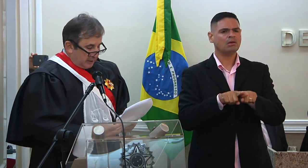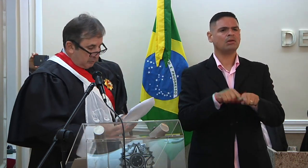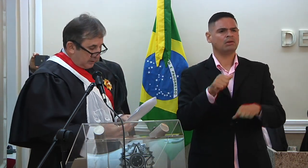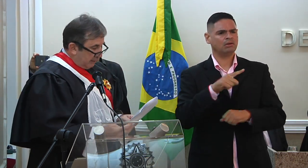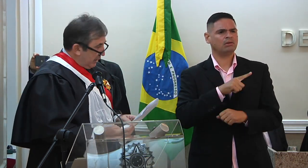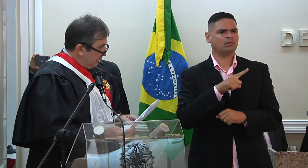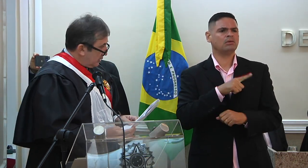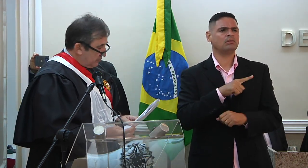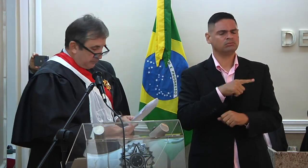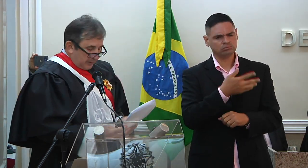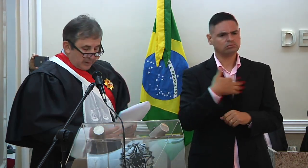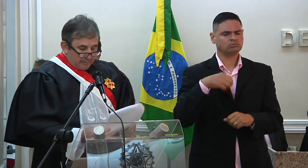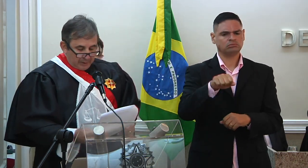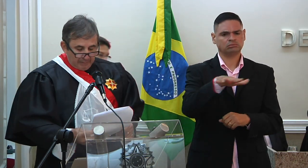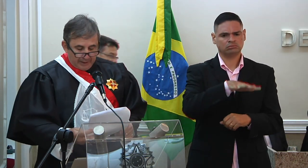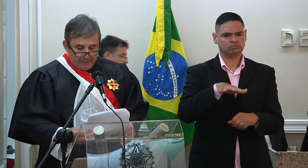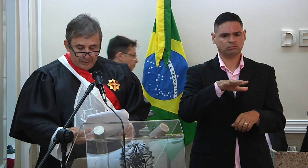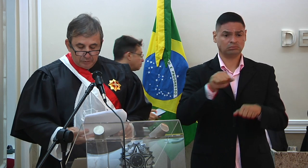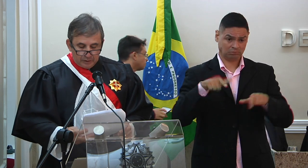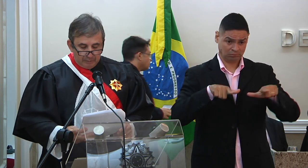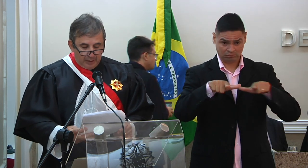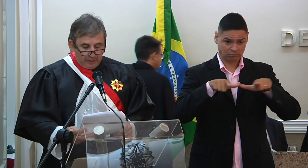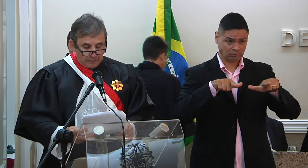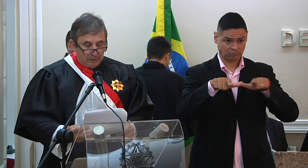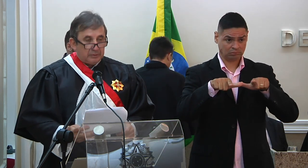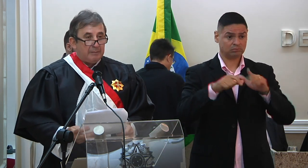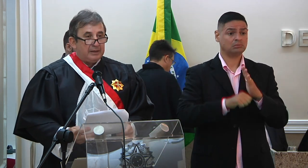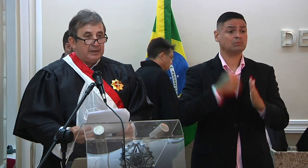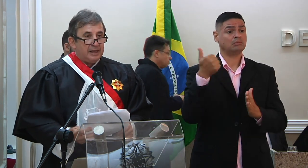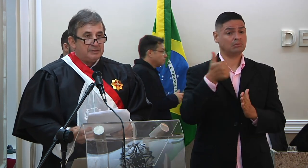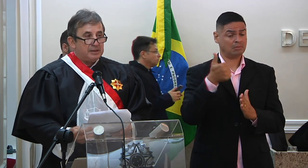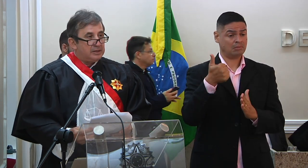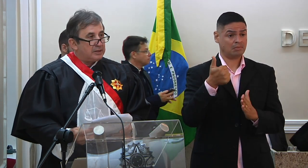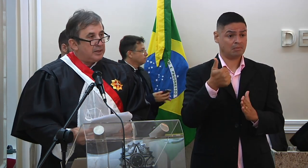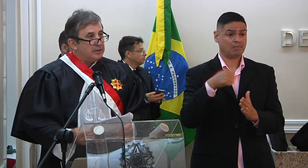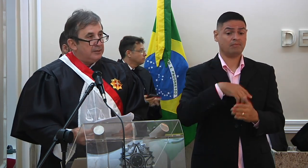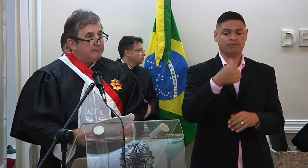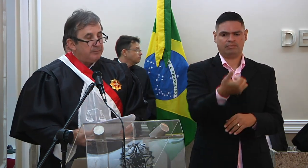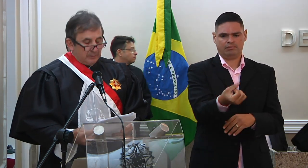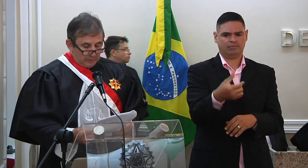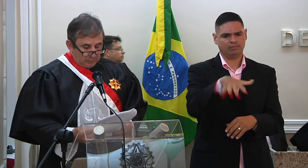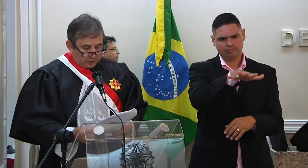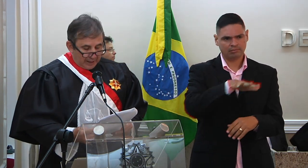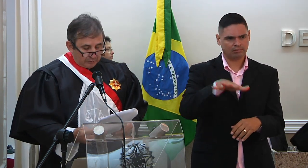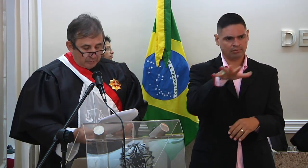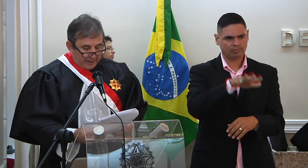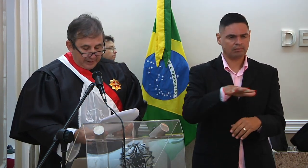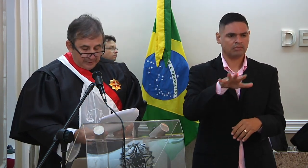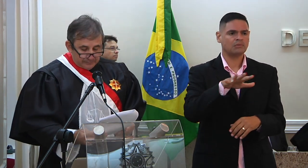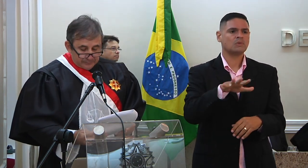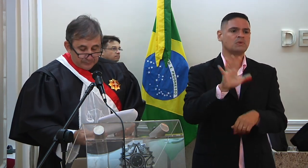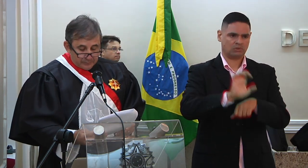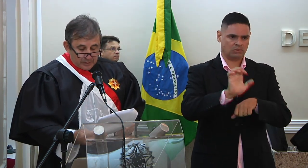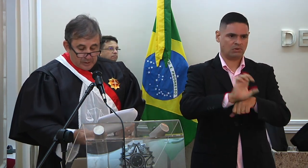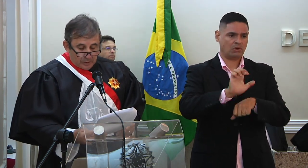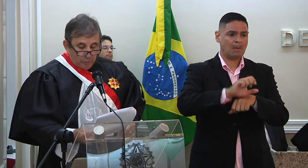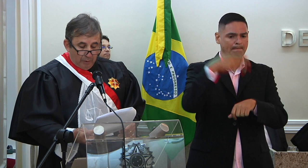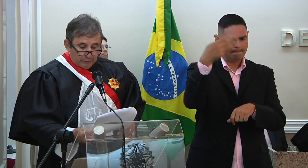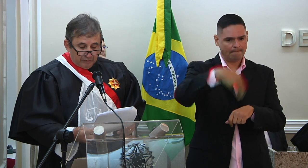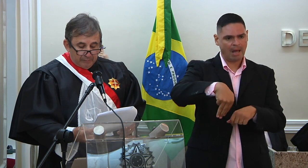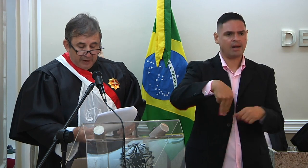quadros da Magistratura Trabalhista. Primeiramente, no Tribunal Regional do Trabalho da 16ª Região, no Estado do Maranhão,